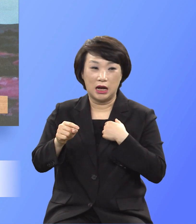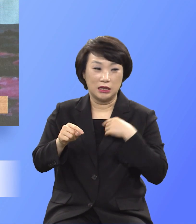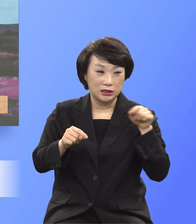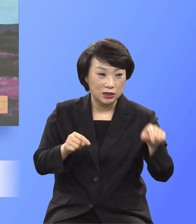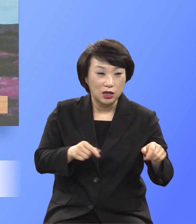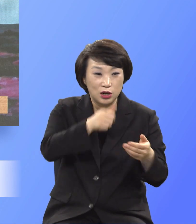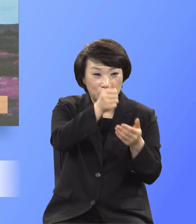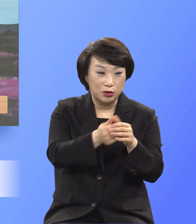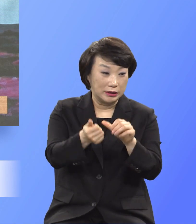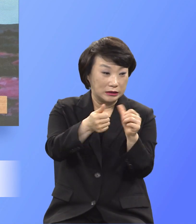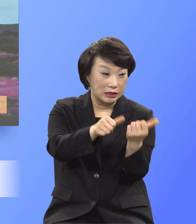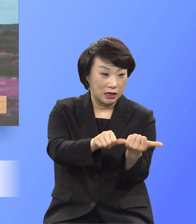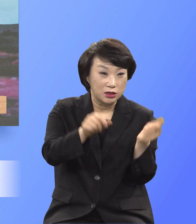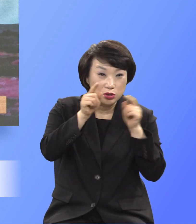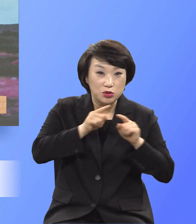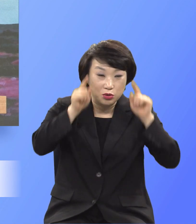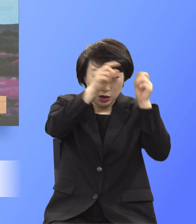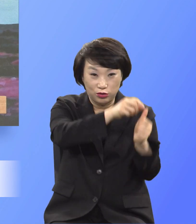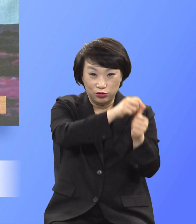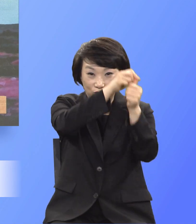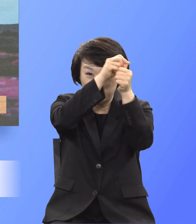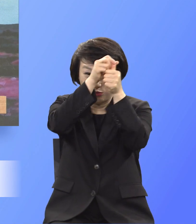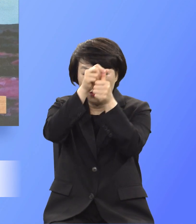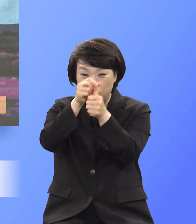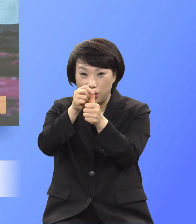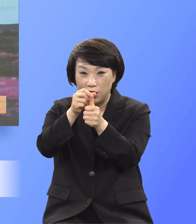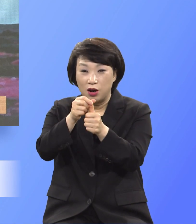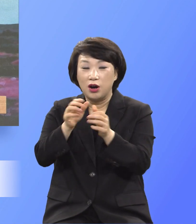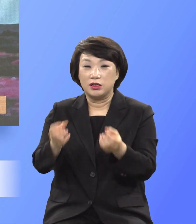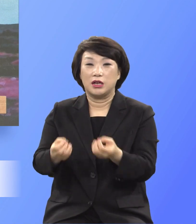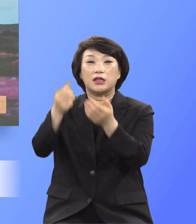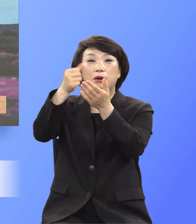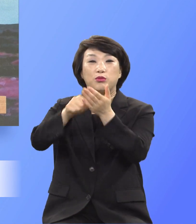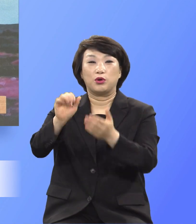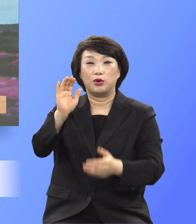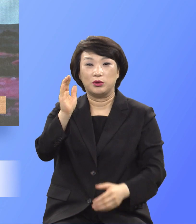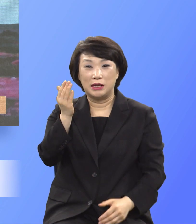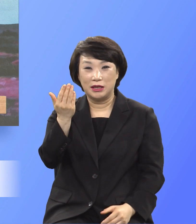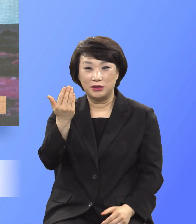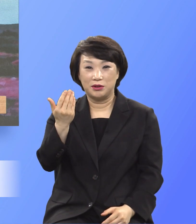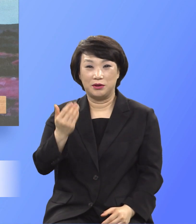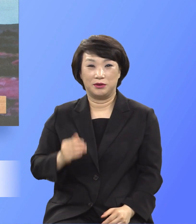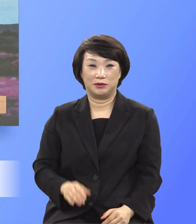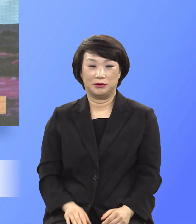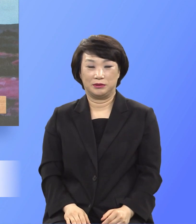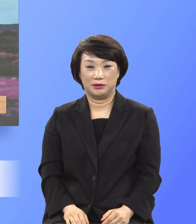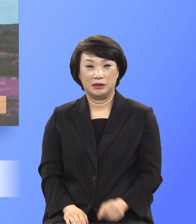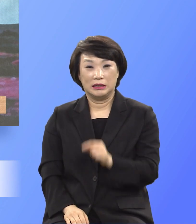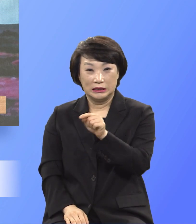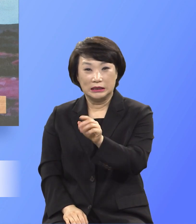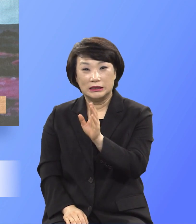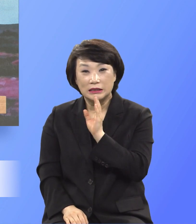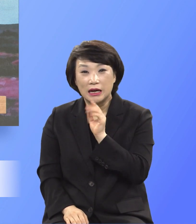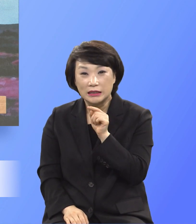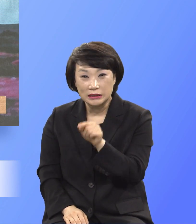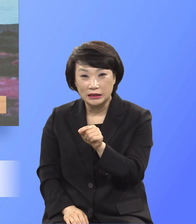죄와 사망과 지옥에서 구원하실 제물이었다. 이 말입니다. 이 사실이 여러분